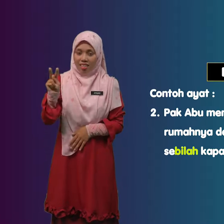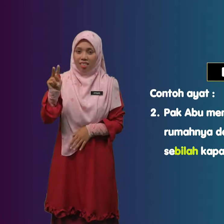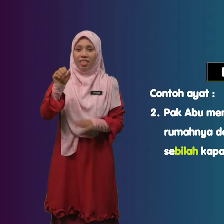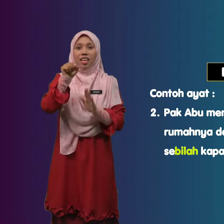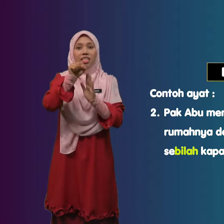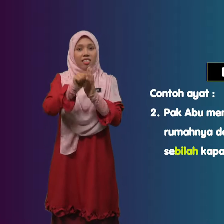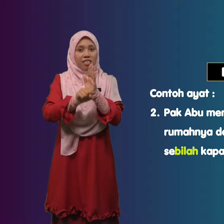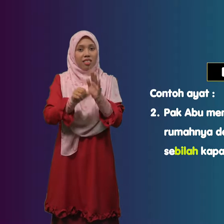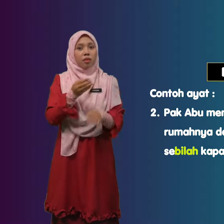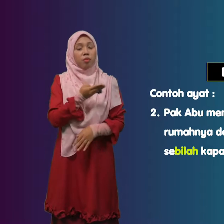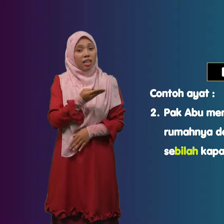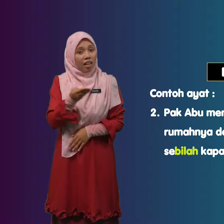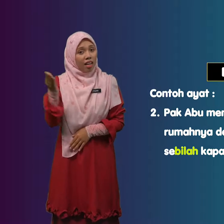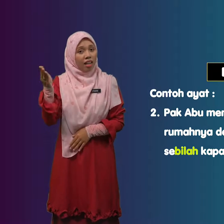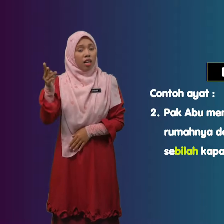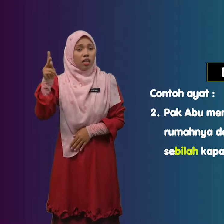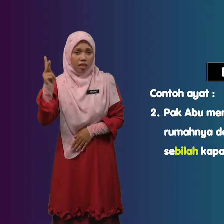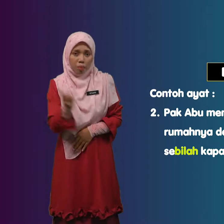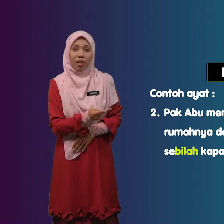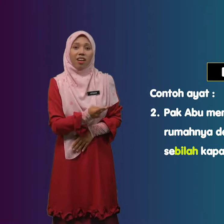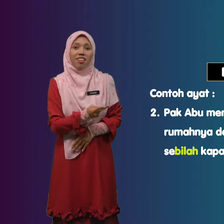Sebilah Kapak